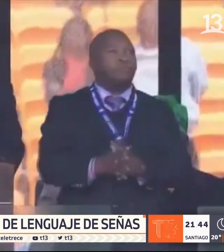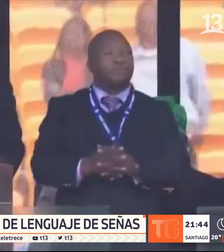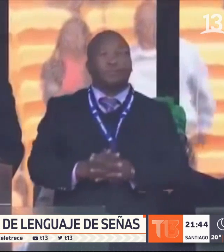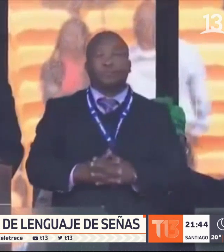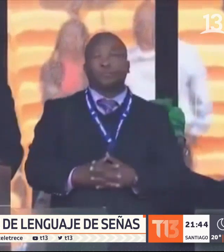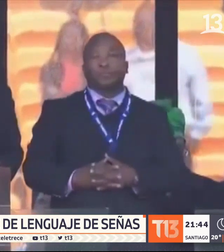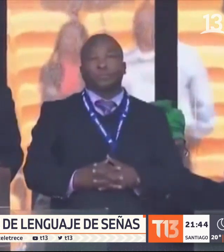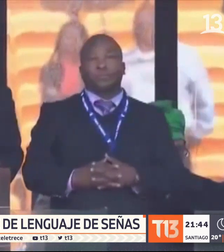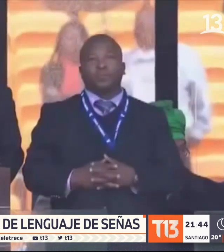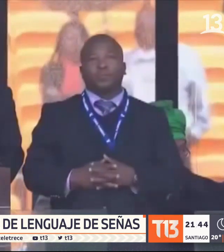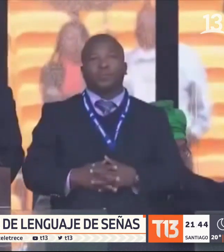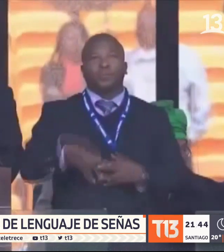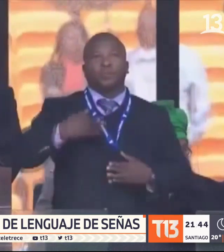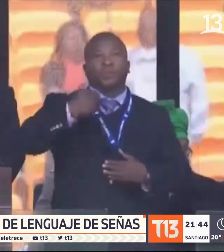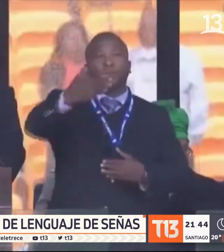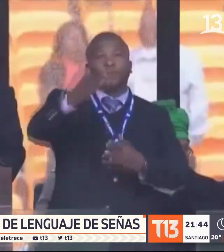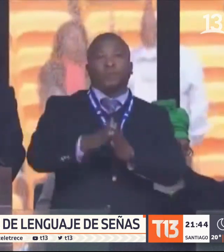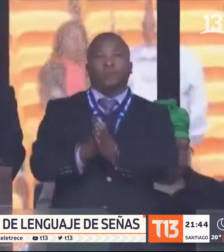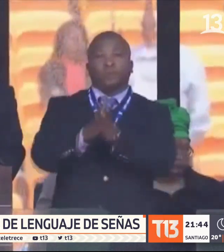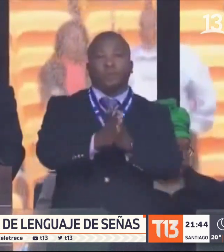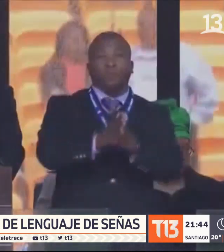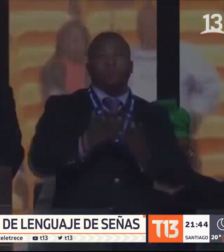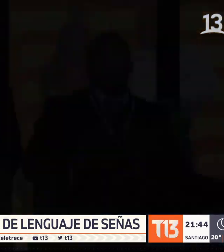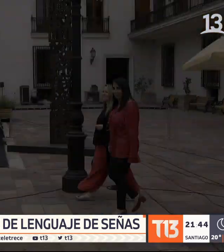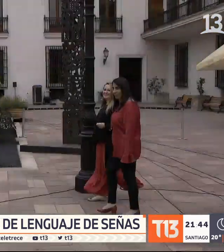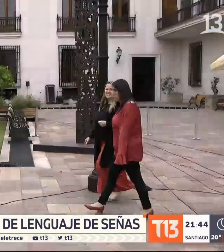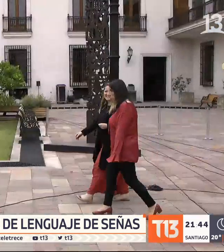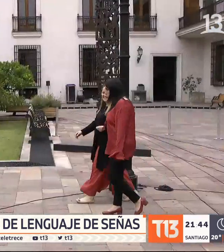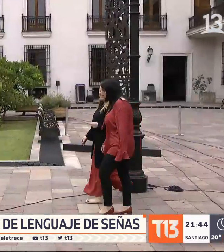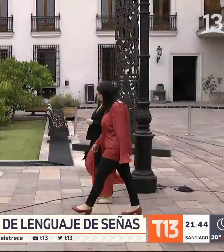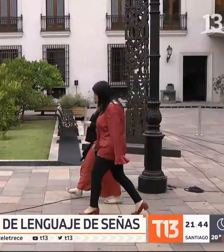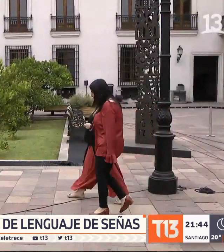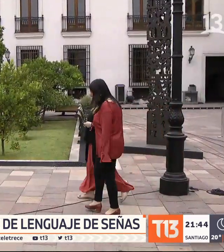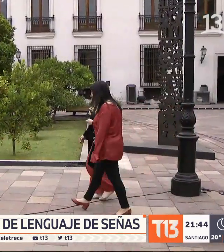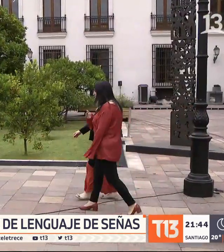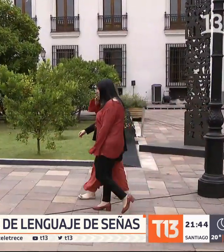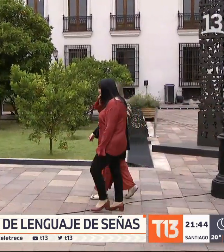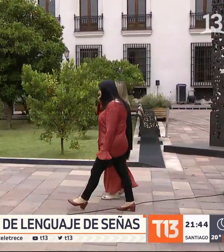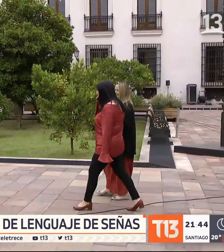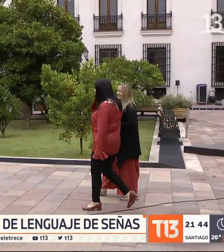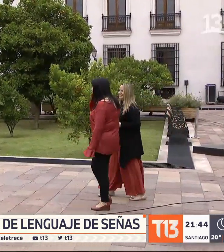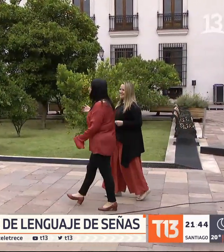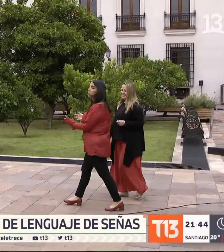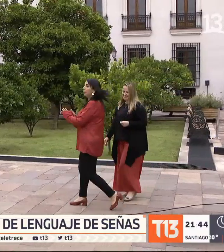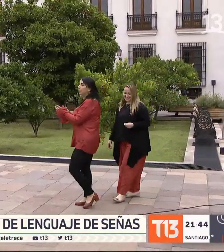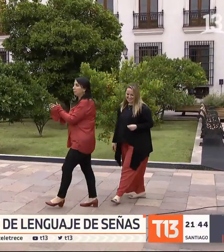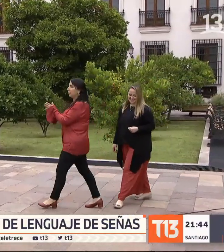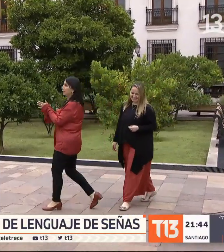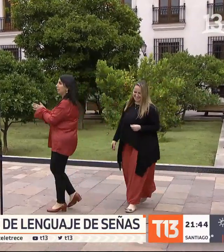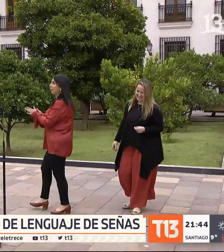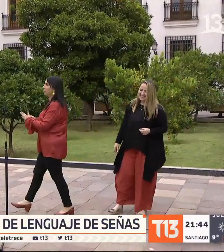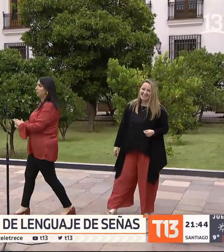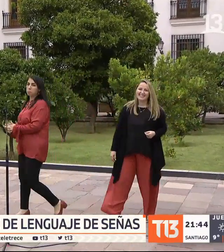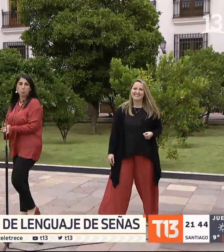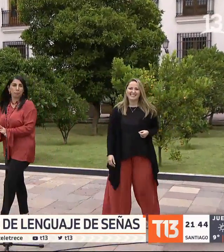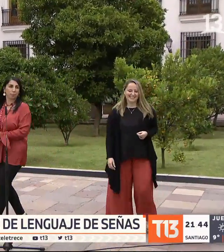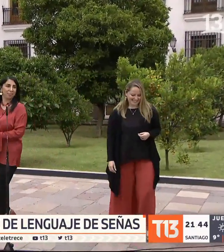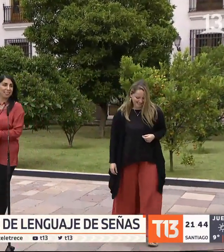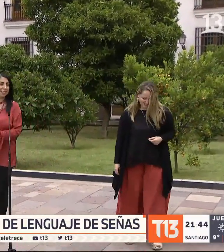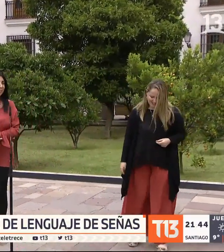brazos sin enviar ningún mensaje. Desde La Moneda negaron referirse al tema, eso sí, fuera de cámara reconocieron el